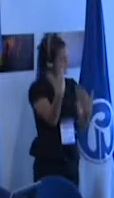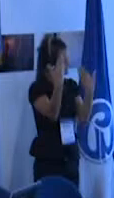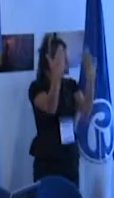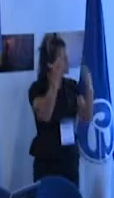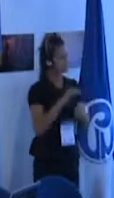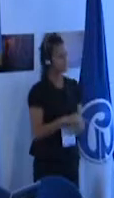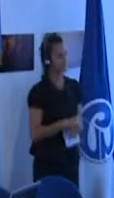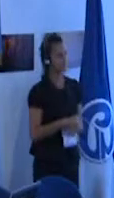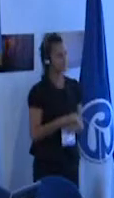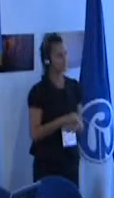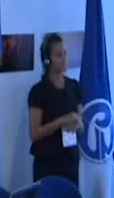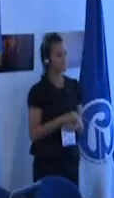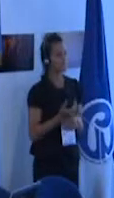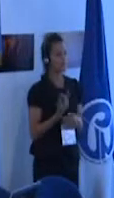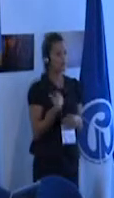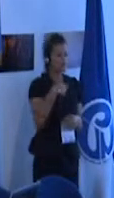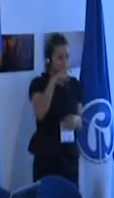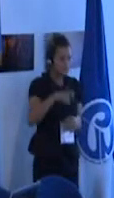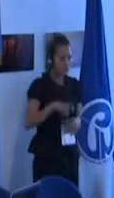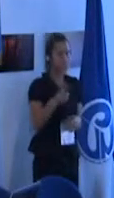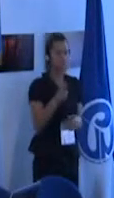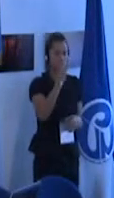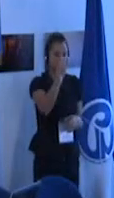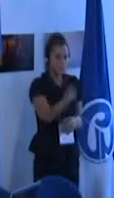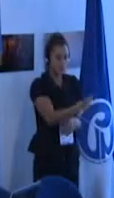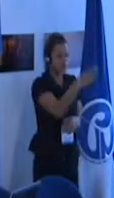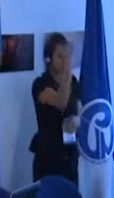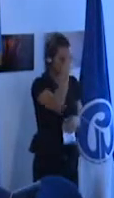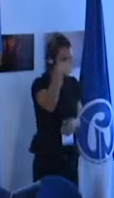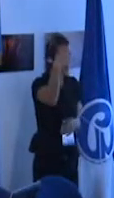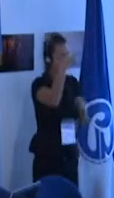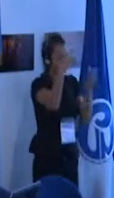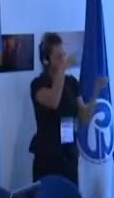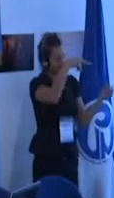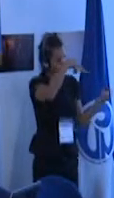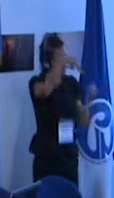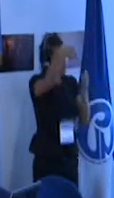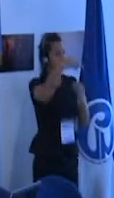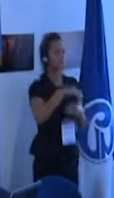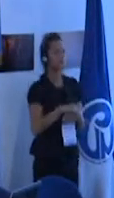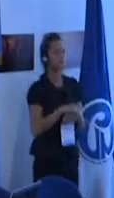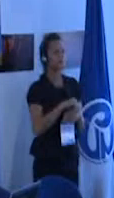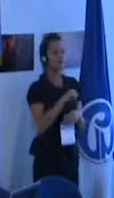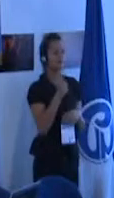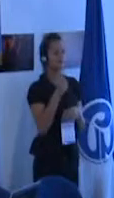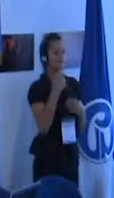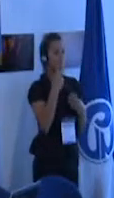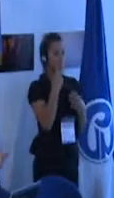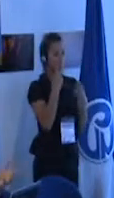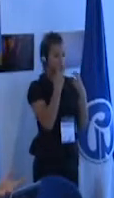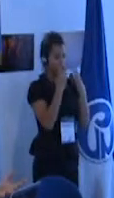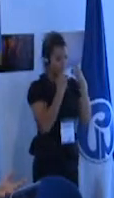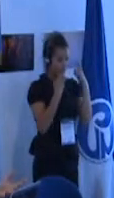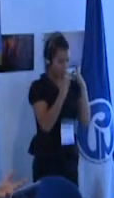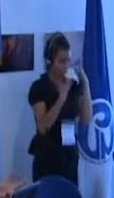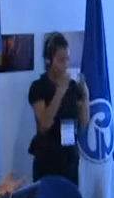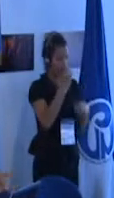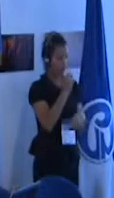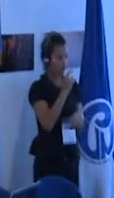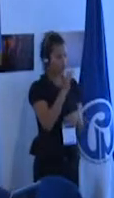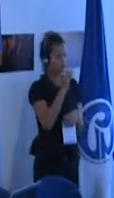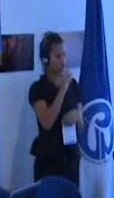necesitamos profesionales de la educación necesitamos ortoponistas por ejemplo para algunos